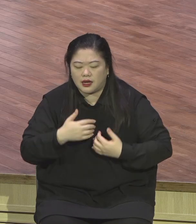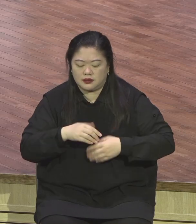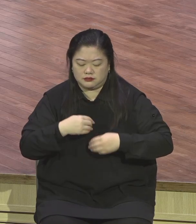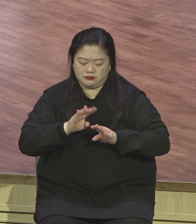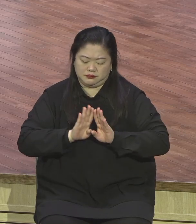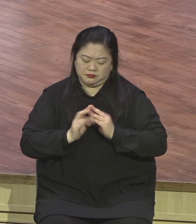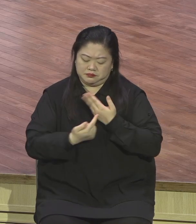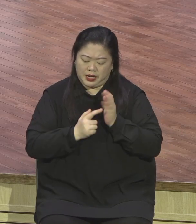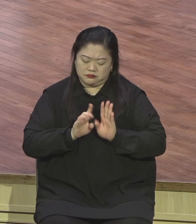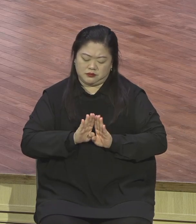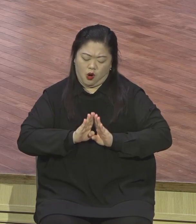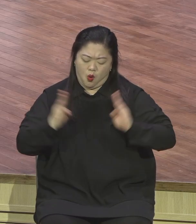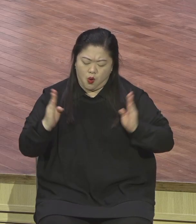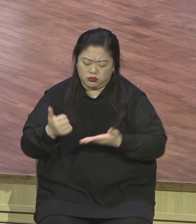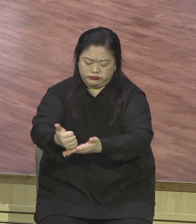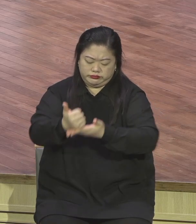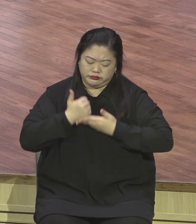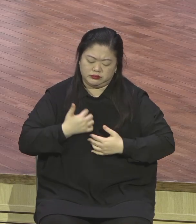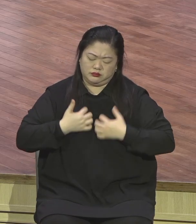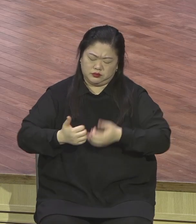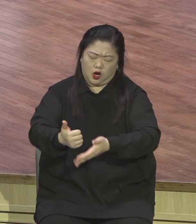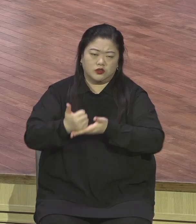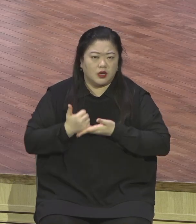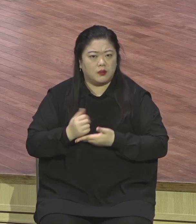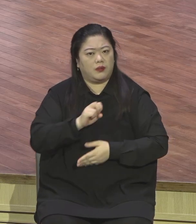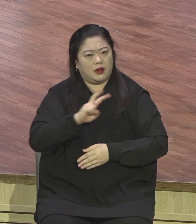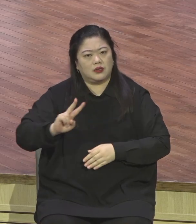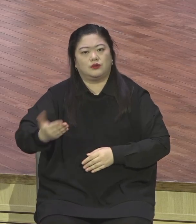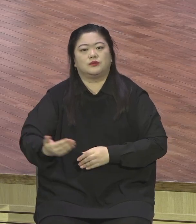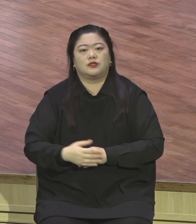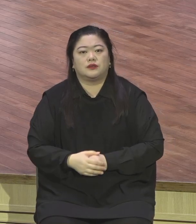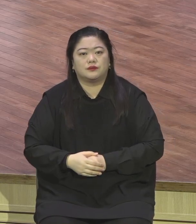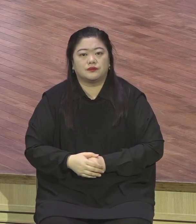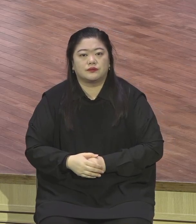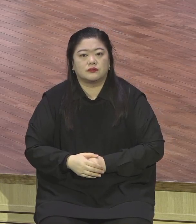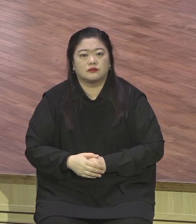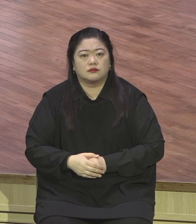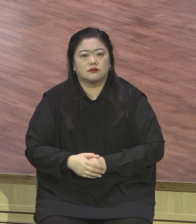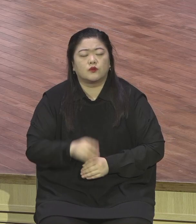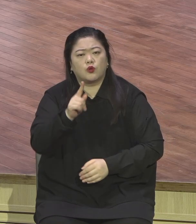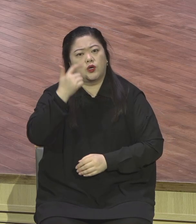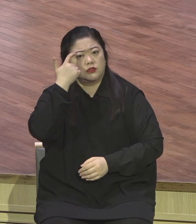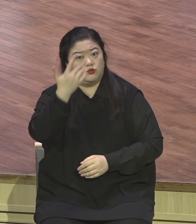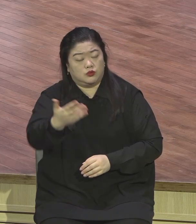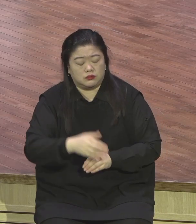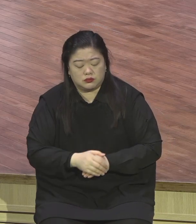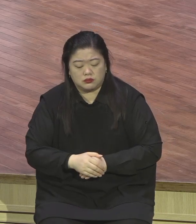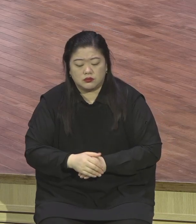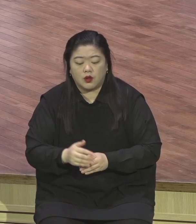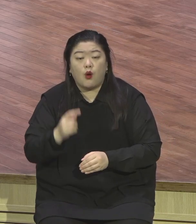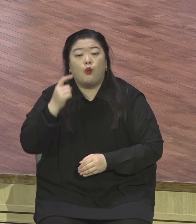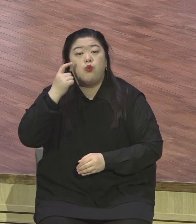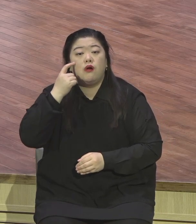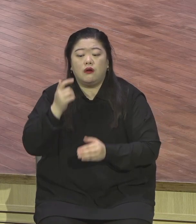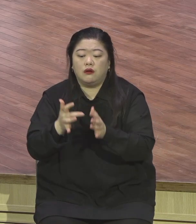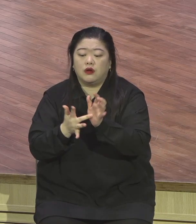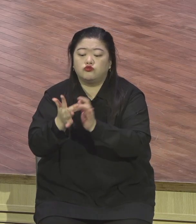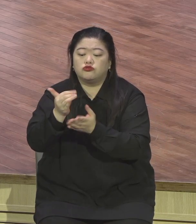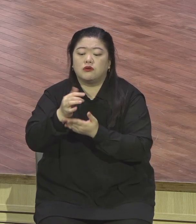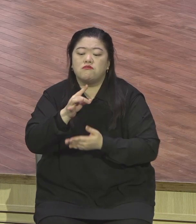그렇다면 우리가 궁금할 수 있습니다. 왜 예수님께 나아가며 심을 얻을 수 있느냐. 그 근거가 뭐냐. 본문